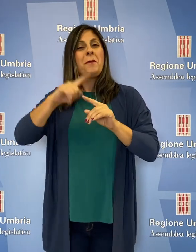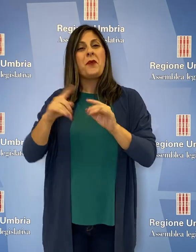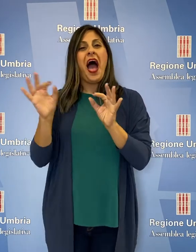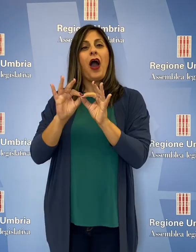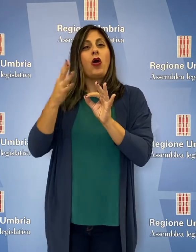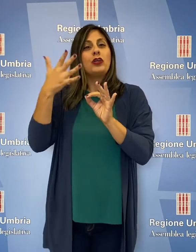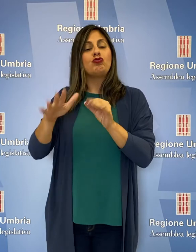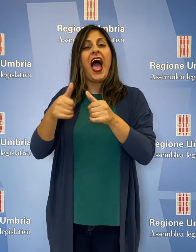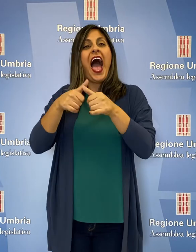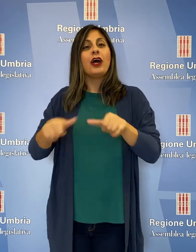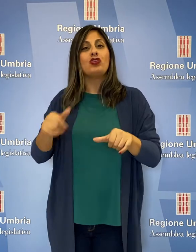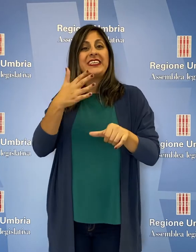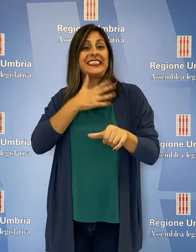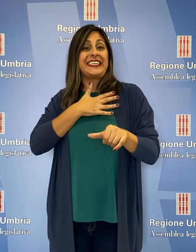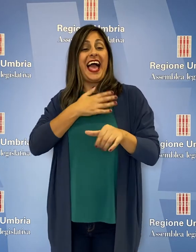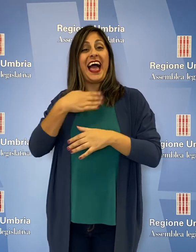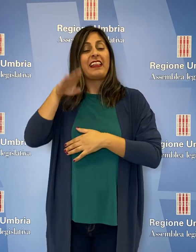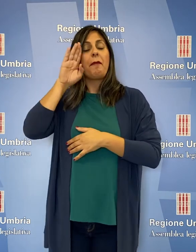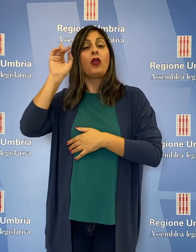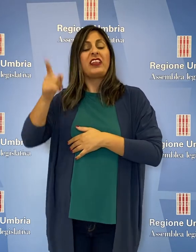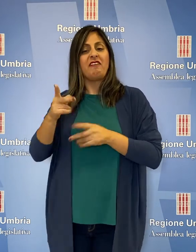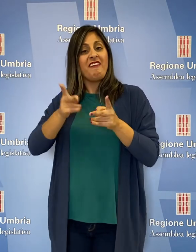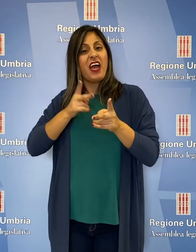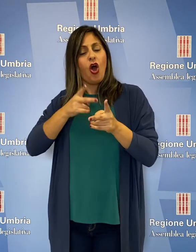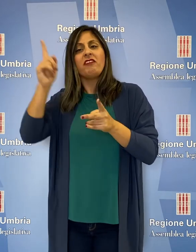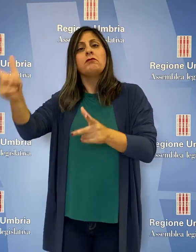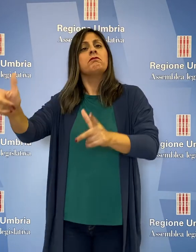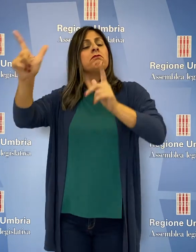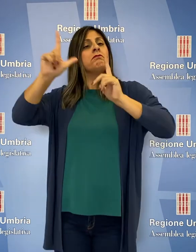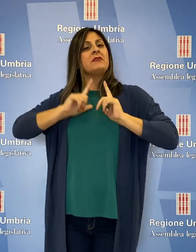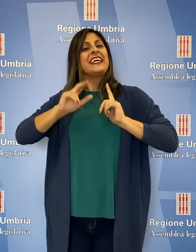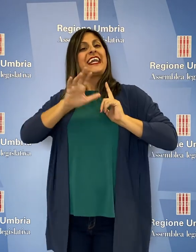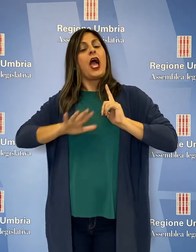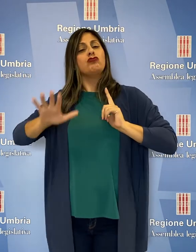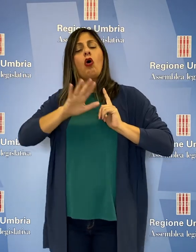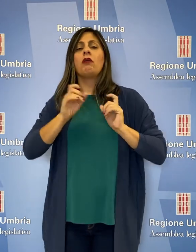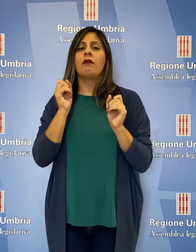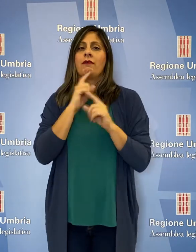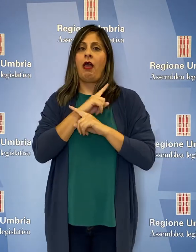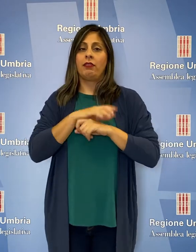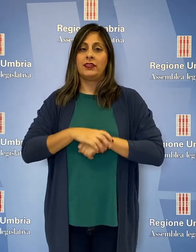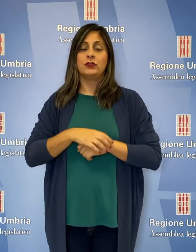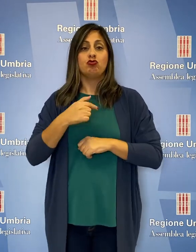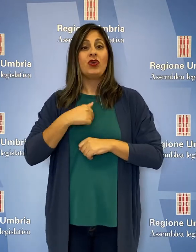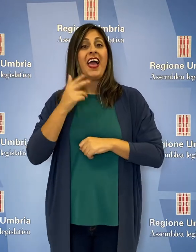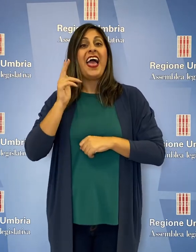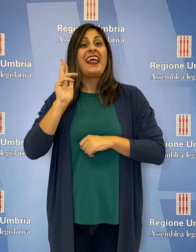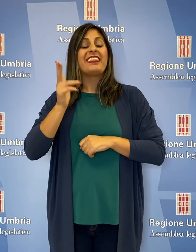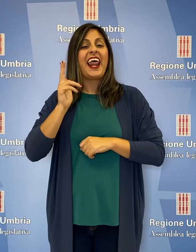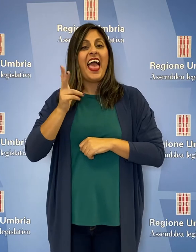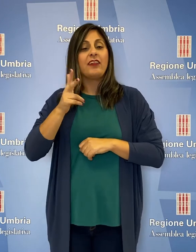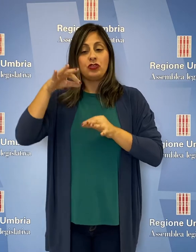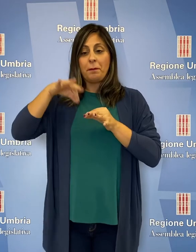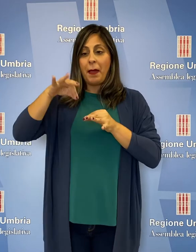per il demanio per il trasferimento dell'ex ferrovia alla regione a titolo gratuito. Ci sono 13 caselli e 8 stazioni da